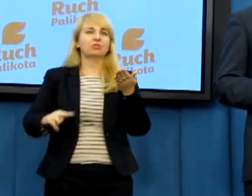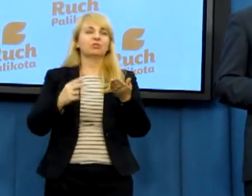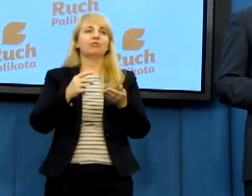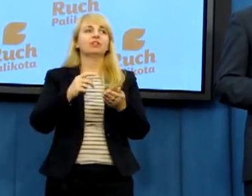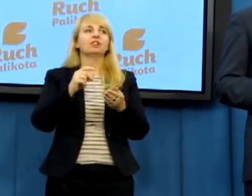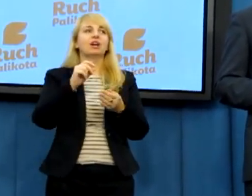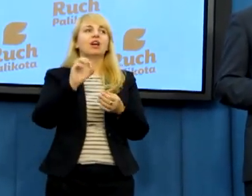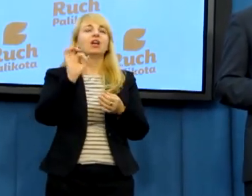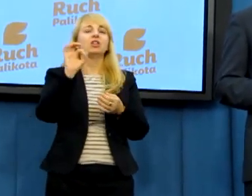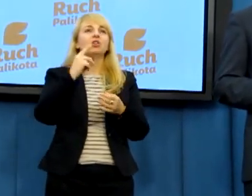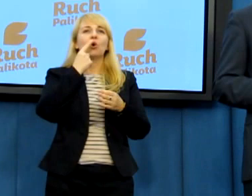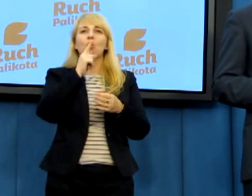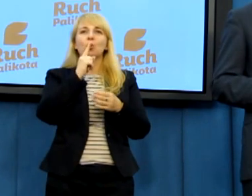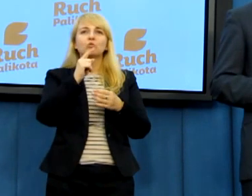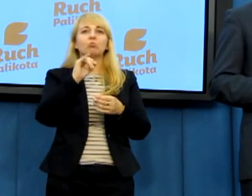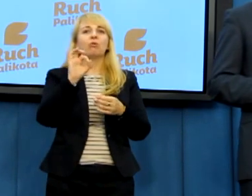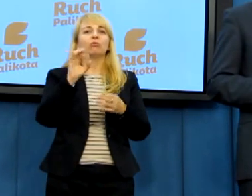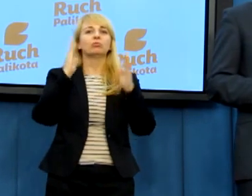biskupa Dydycza